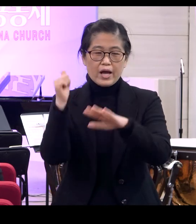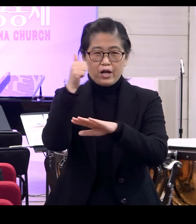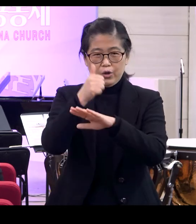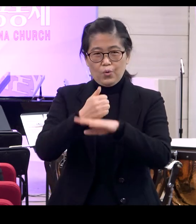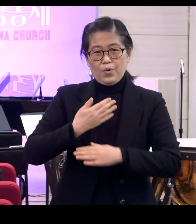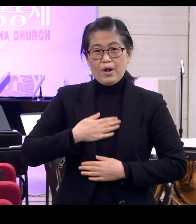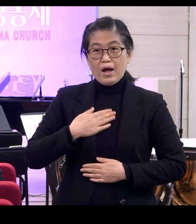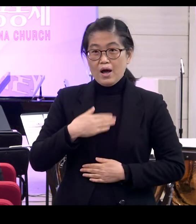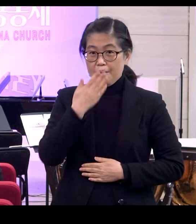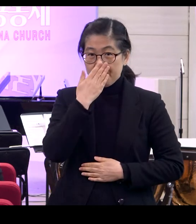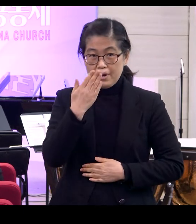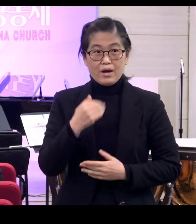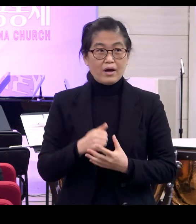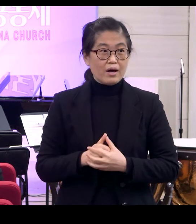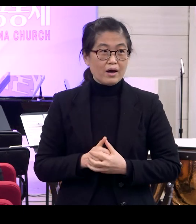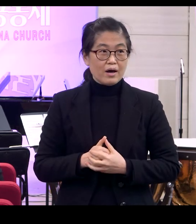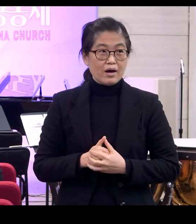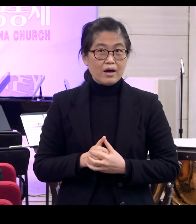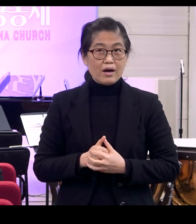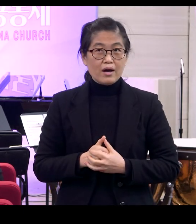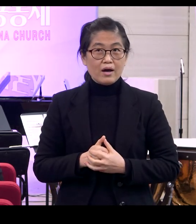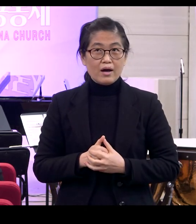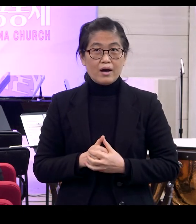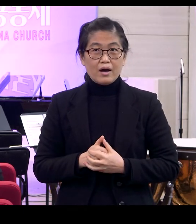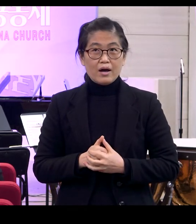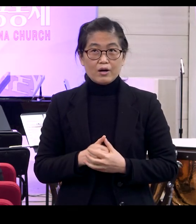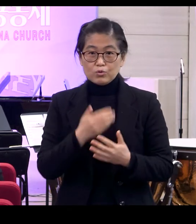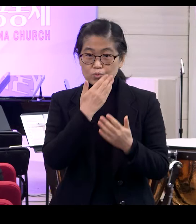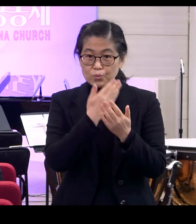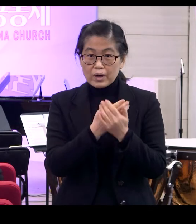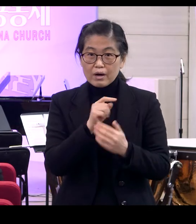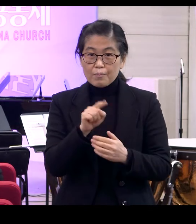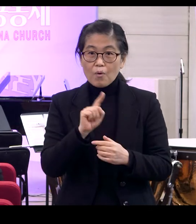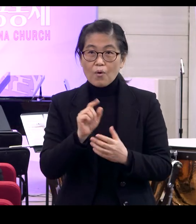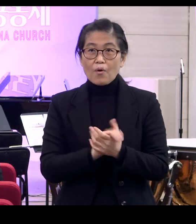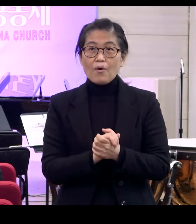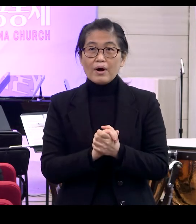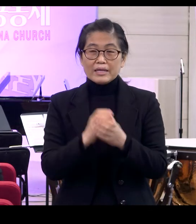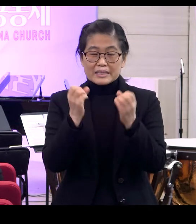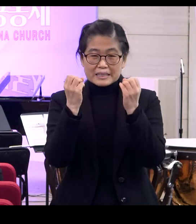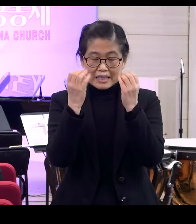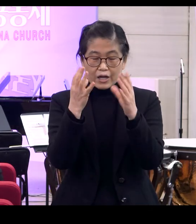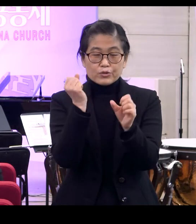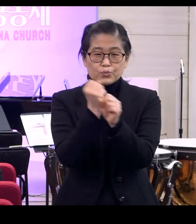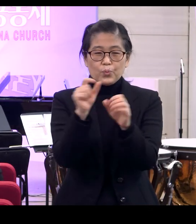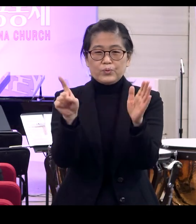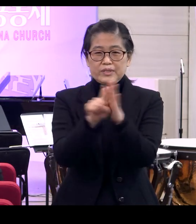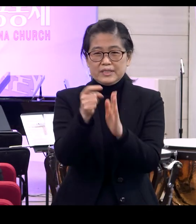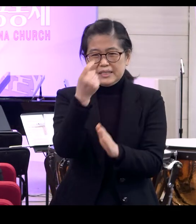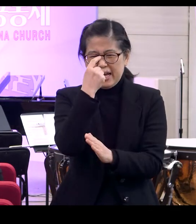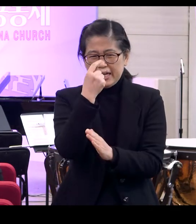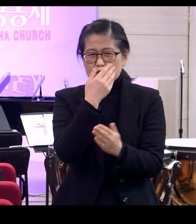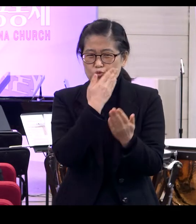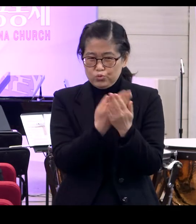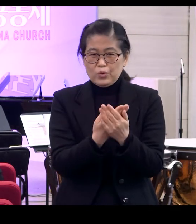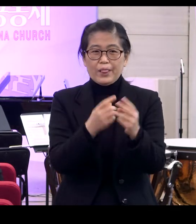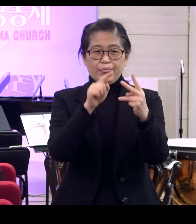있습니다 그런데 이게 중요해요 이것이 바로 소위 창조 신학의 핵심이거든요 첫째가 뭐냐